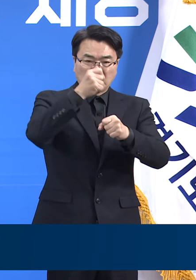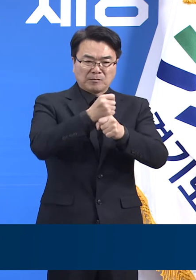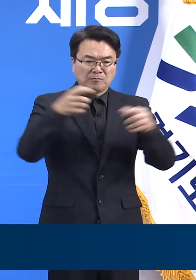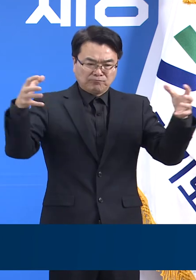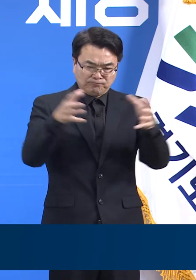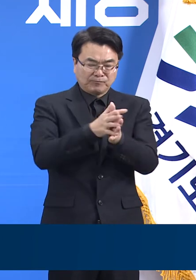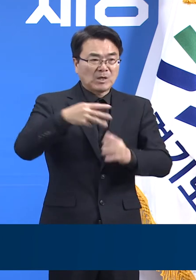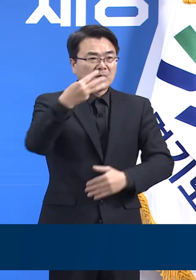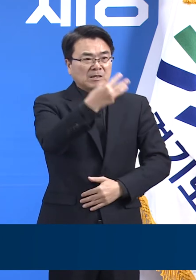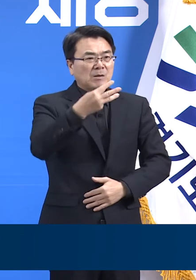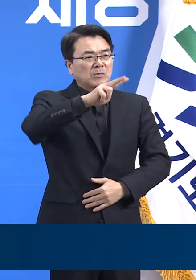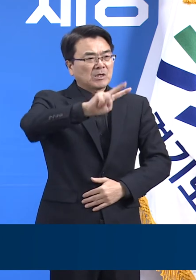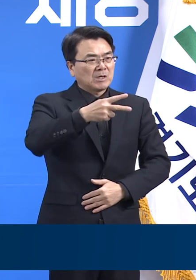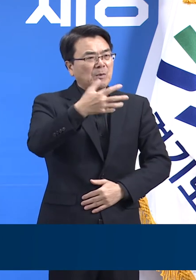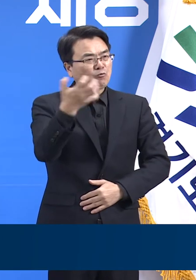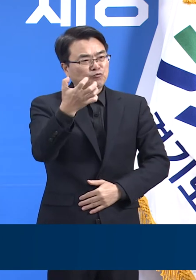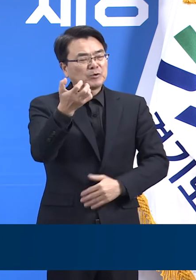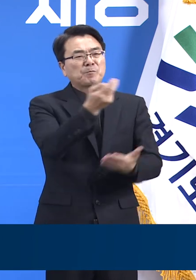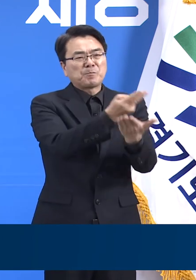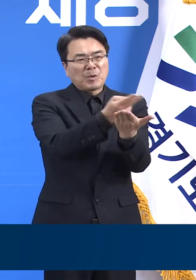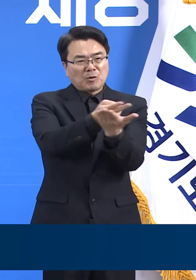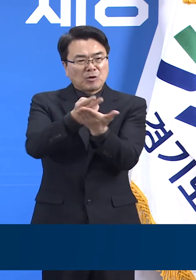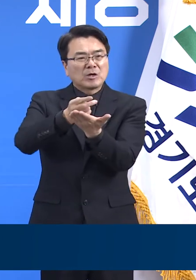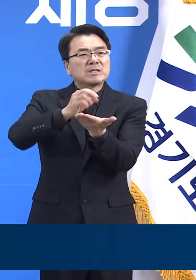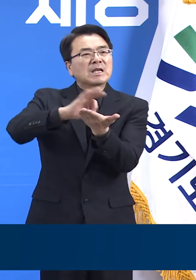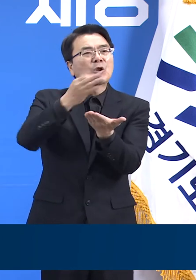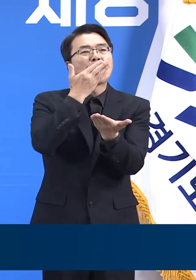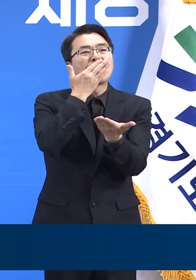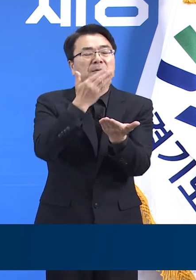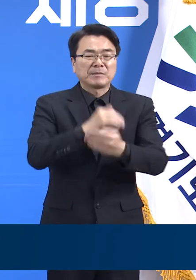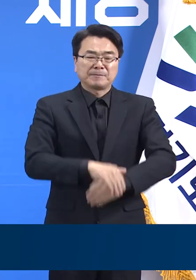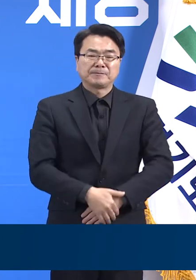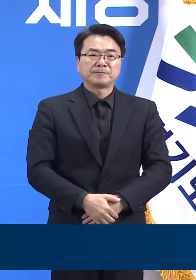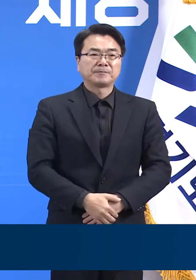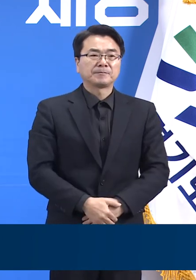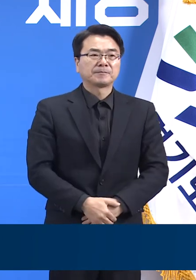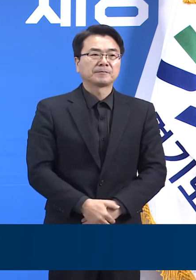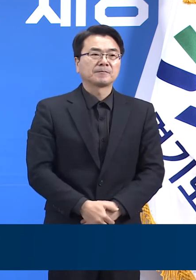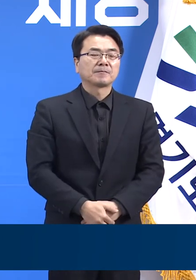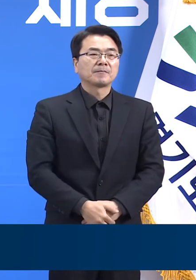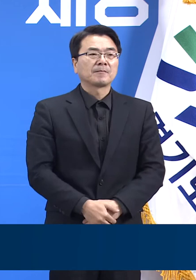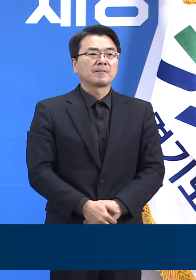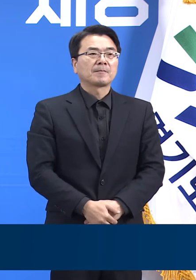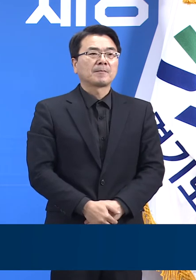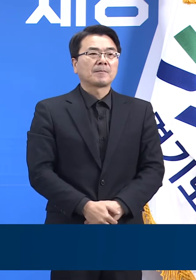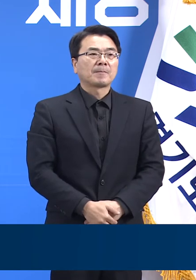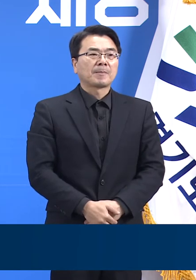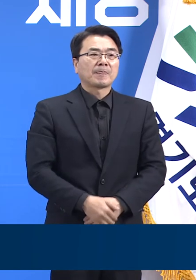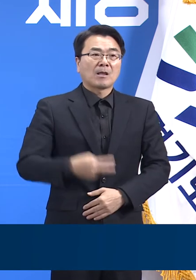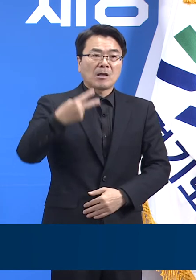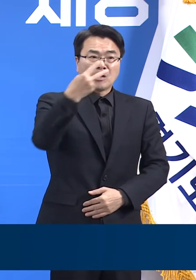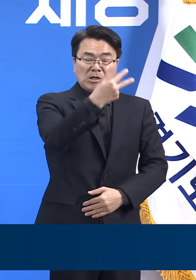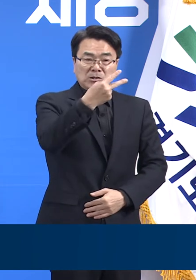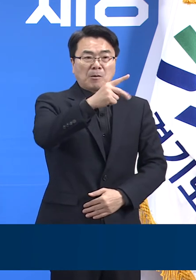총 3,290병상을 확보하였습니다. 사용병상은 2,473병상에서 2